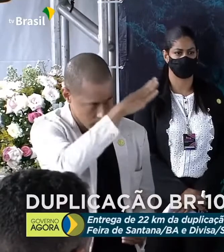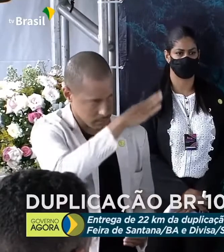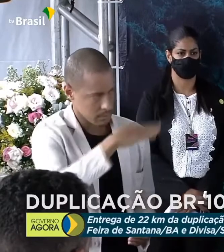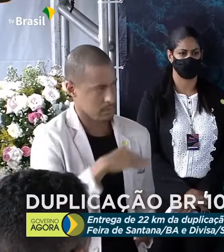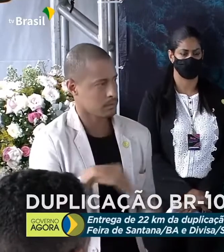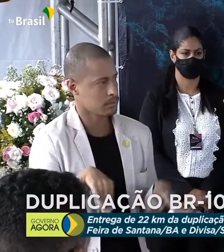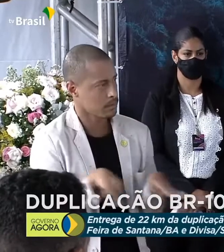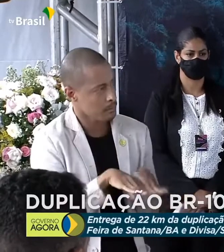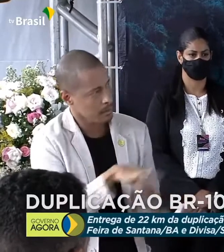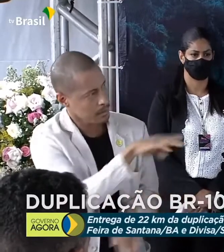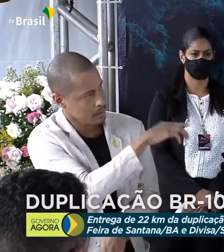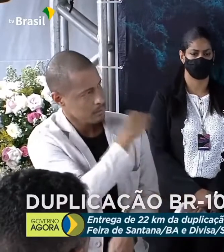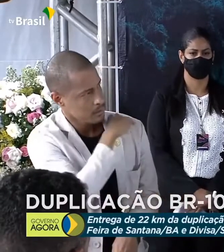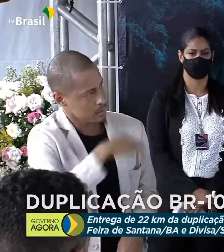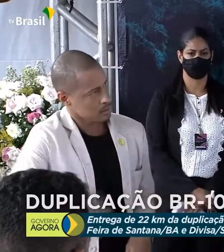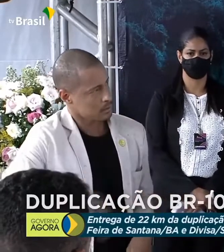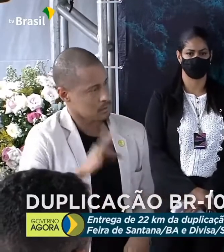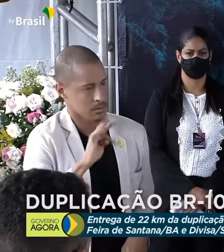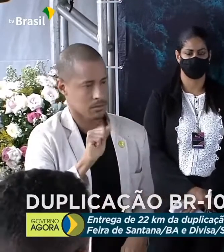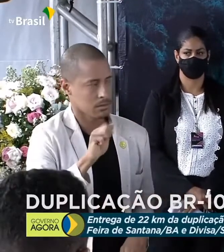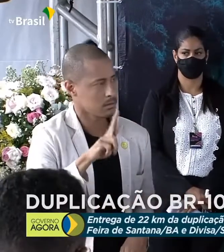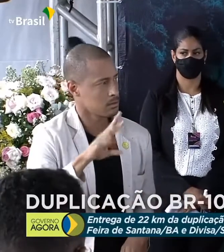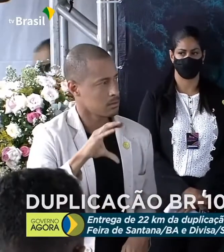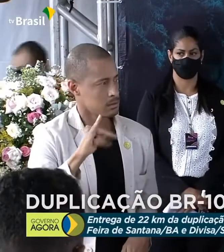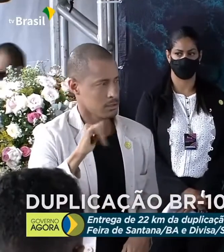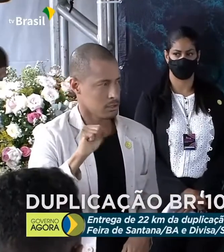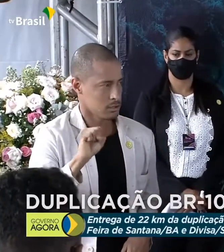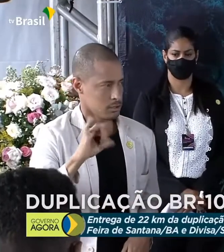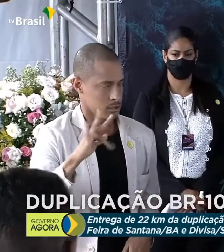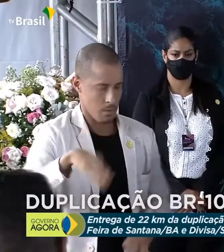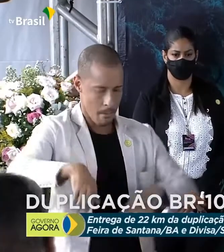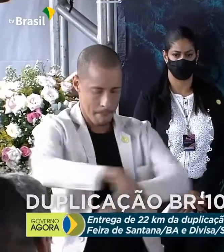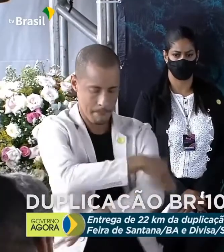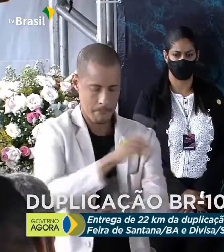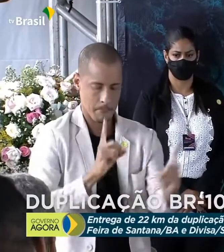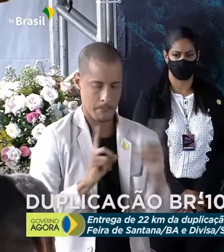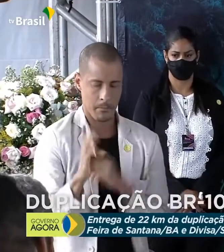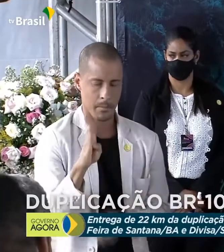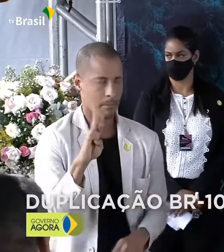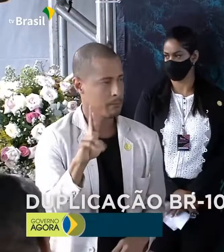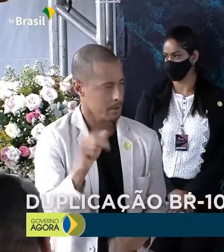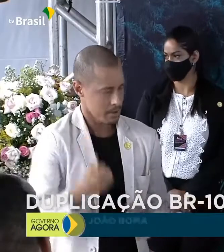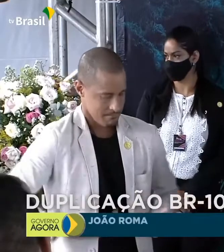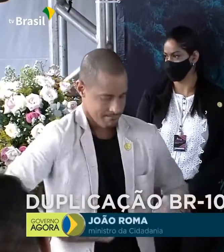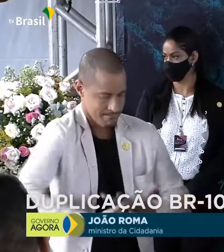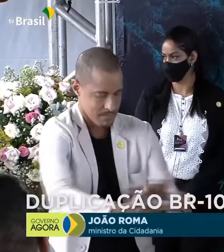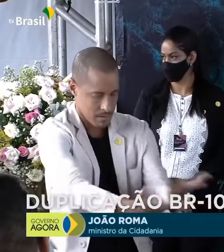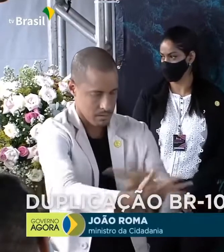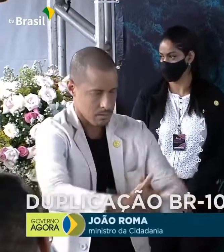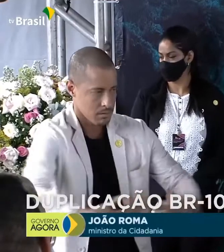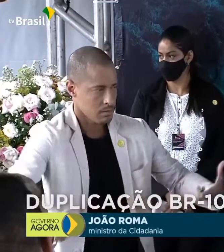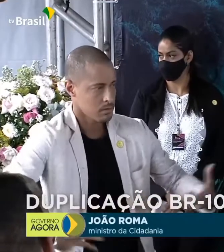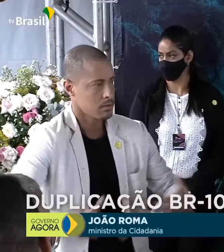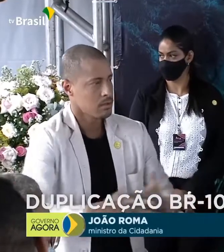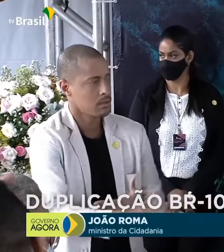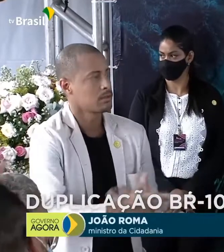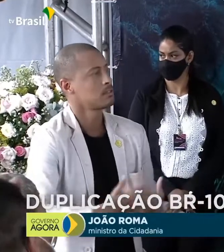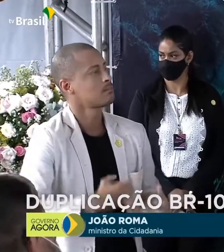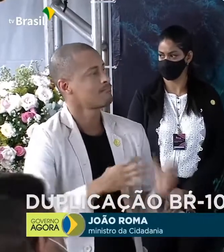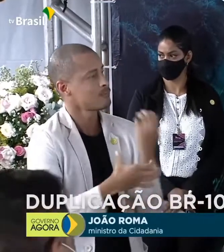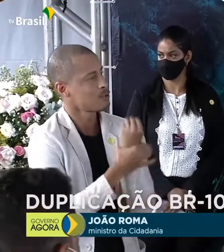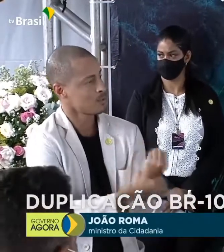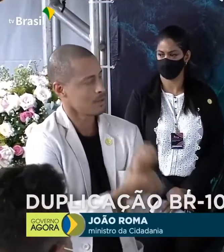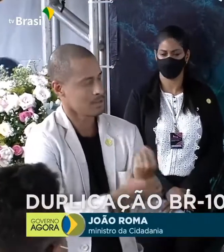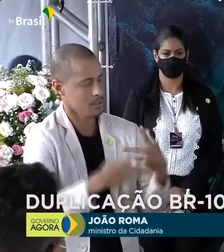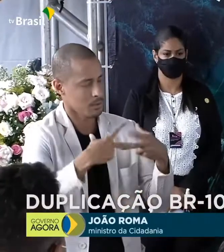obrigado, presidente Sarciso, por essa BR entregue, que além de desenvolvimento, turismo, é também segurança e qualidade de vida para a nossa